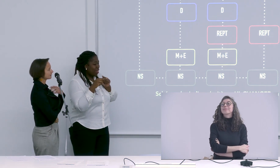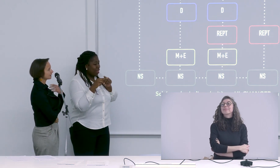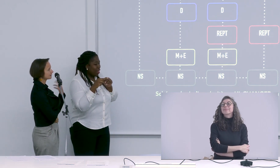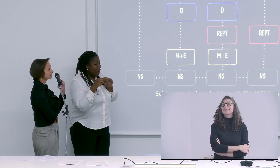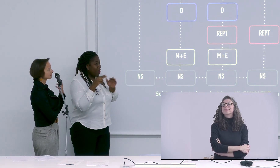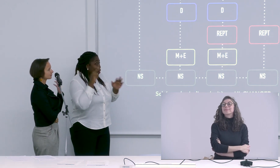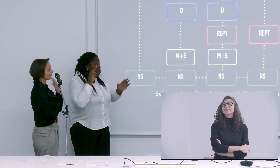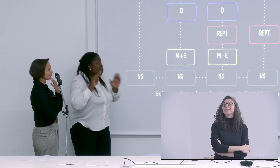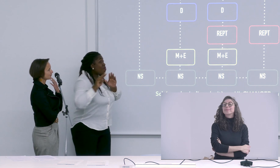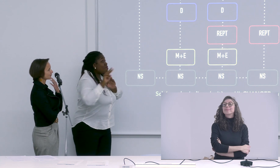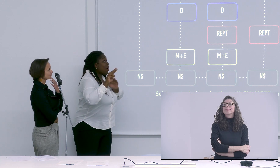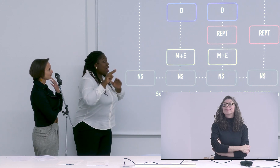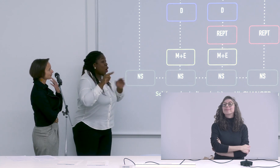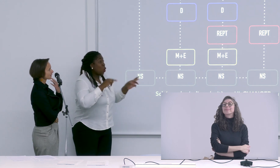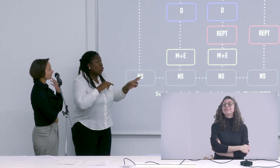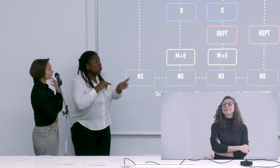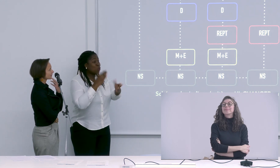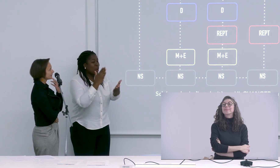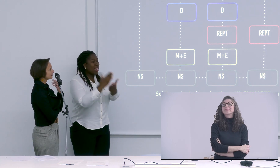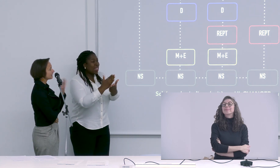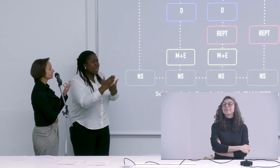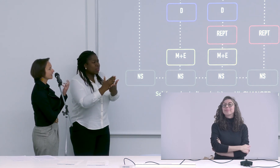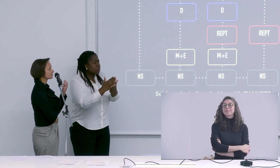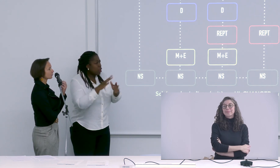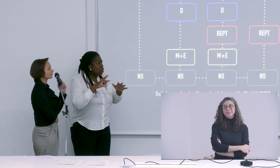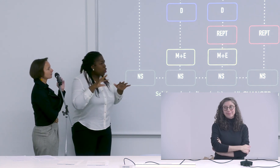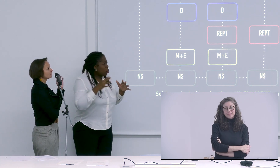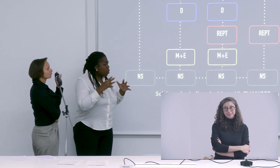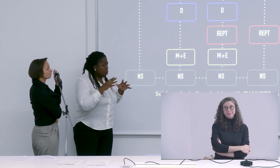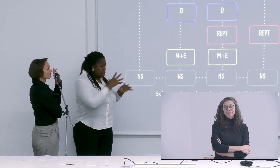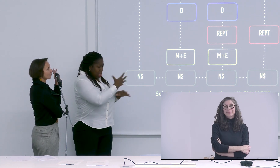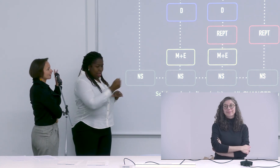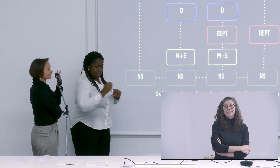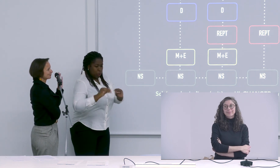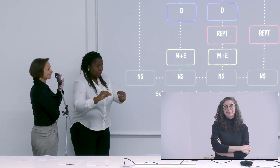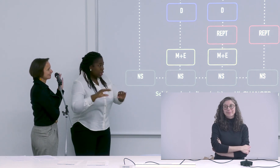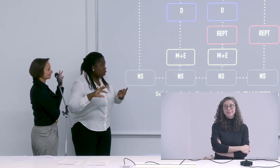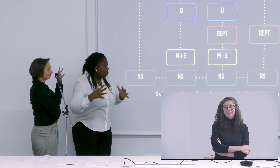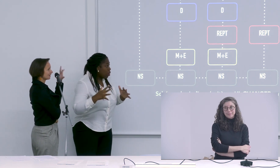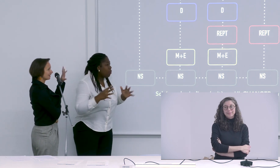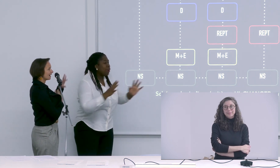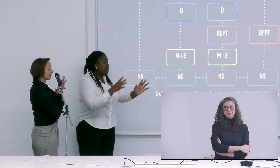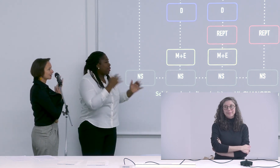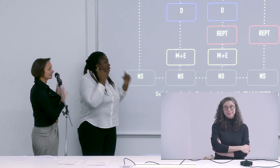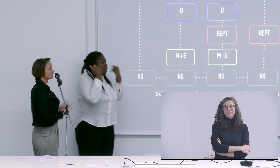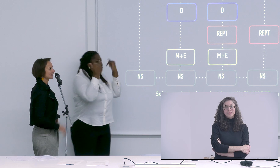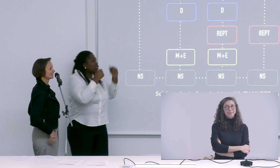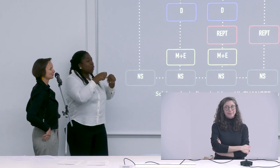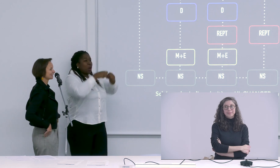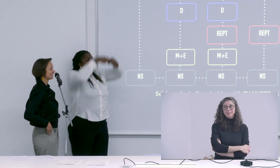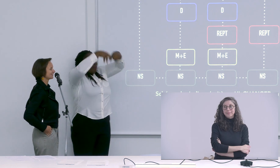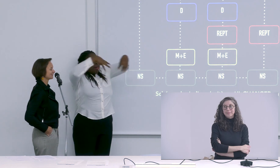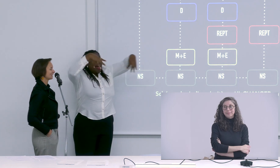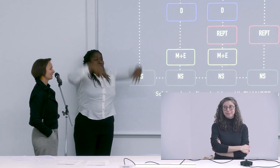avec quel type de quel type d'application j'imagine que tu ne vas pas donner l'arbre et les 30